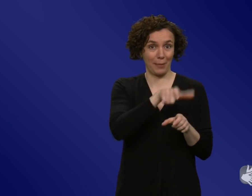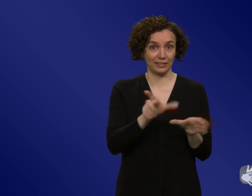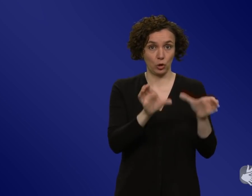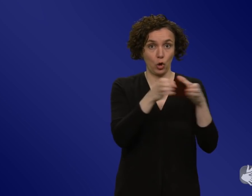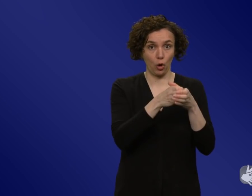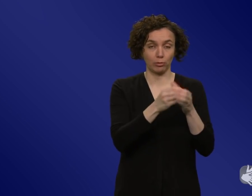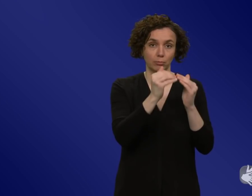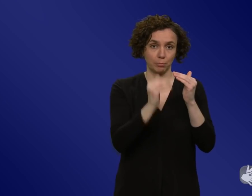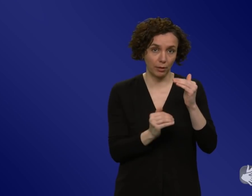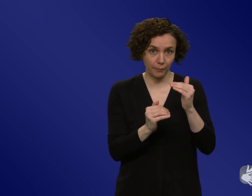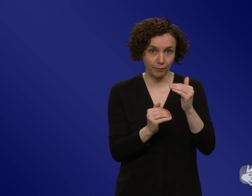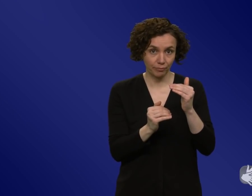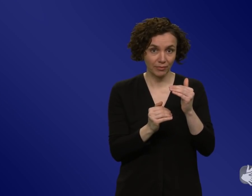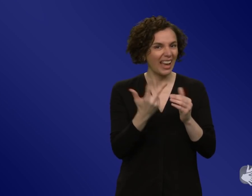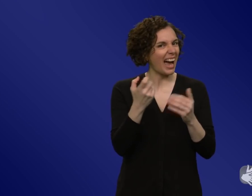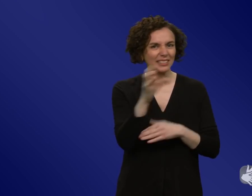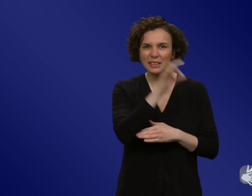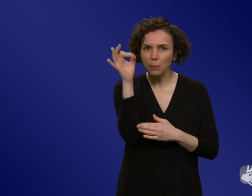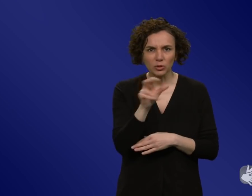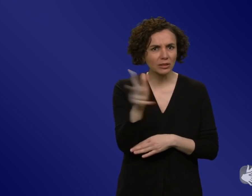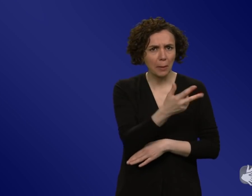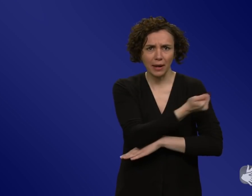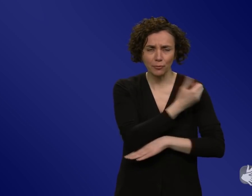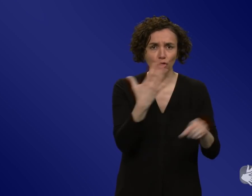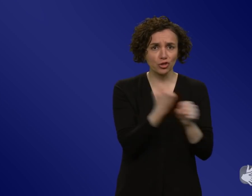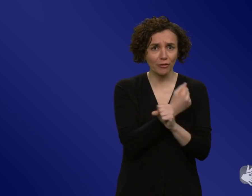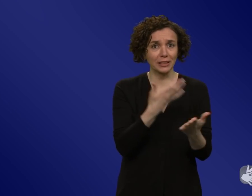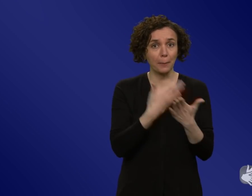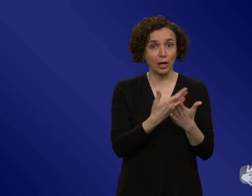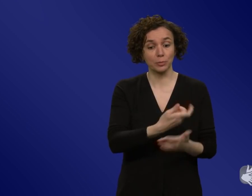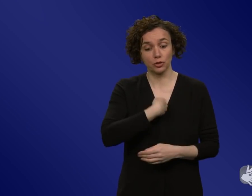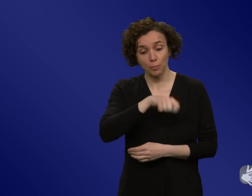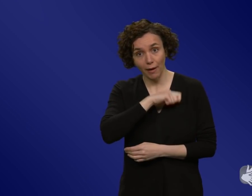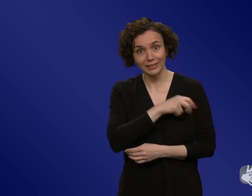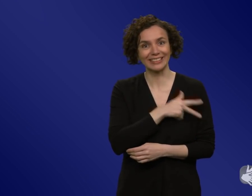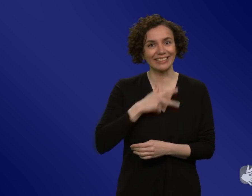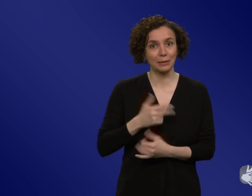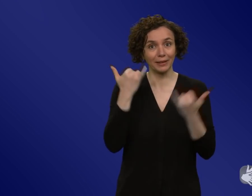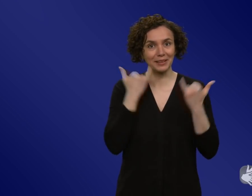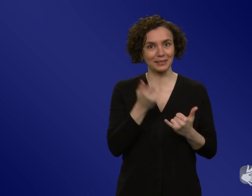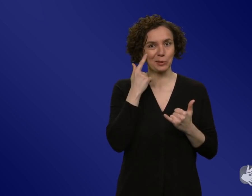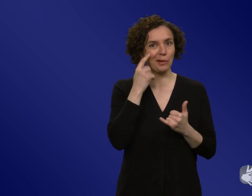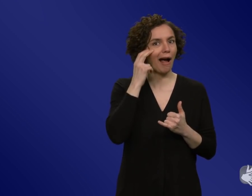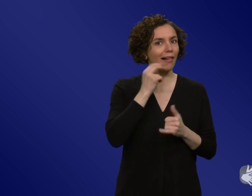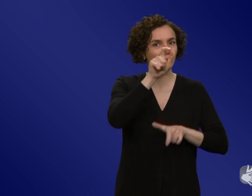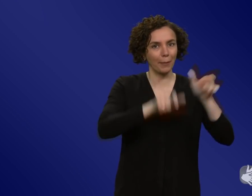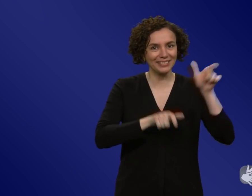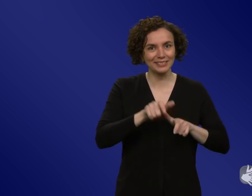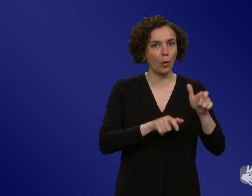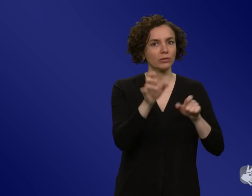Dreifachgeimpften nicht erreicht. In Ländern wie Dänemark, aber auch zum Beispiel Spanien liegt die Impfquote gerade bei den Älteren deutlich höher. Und irgendwie scheint sich in Deutschland